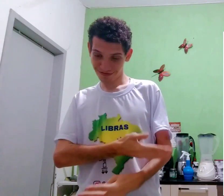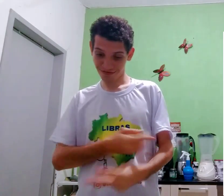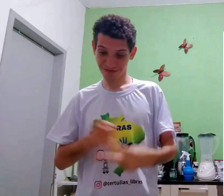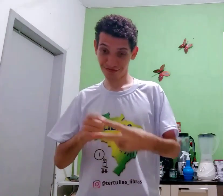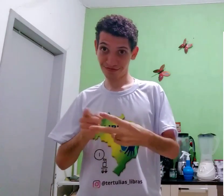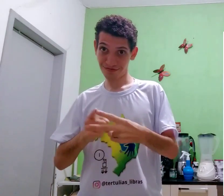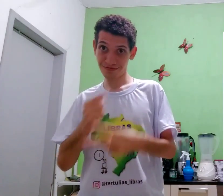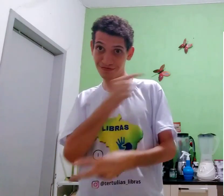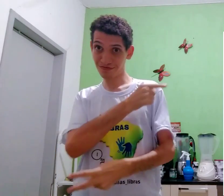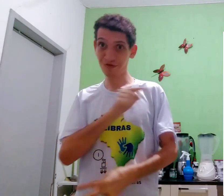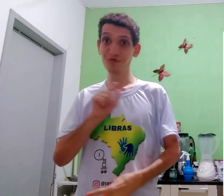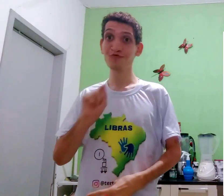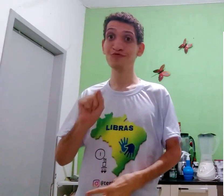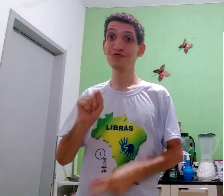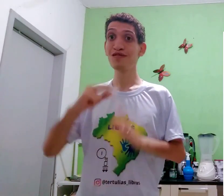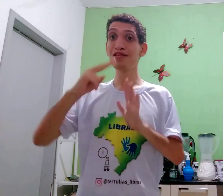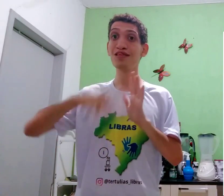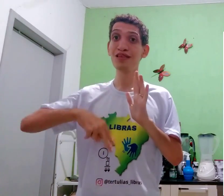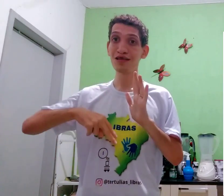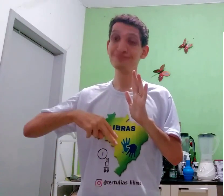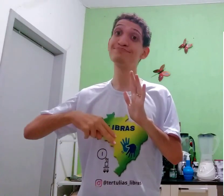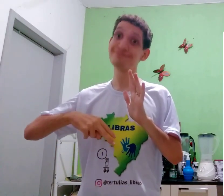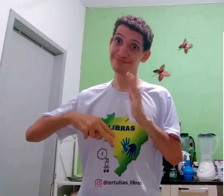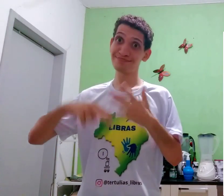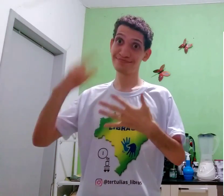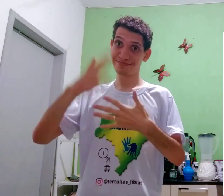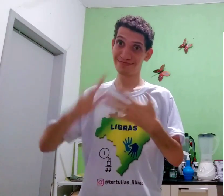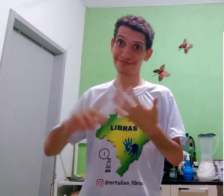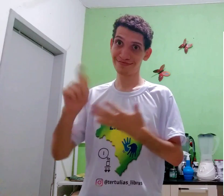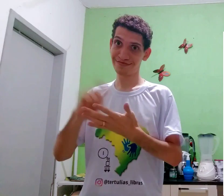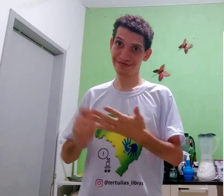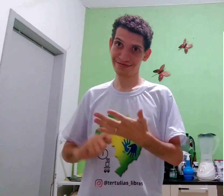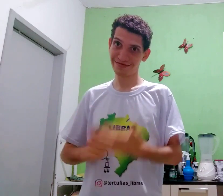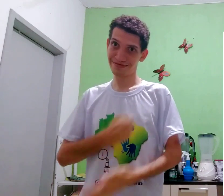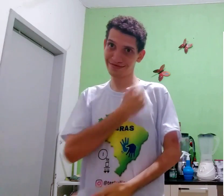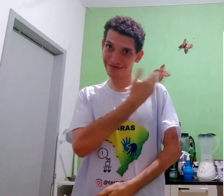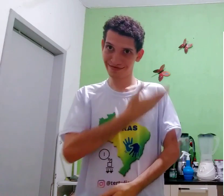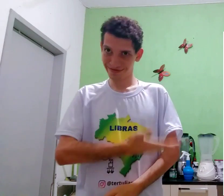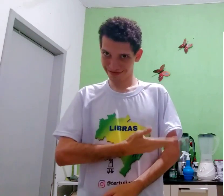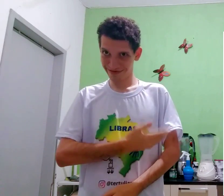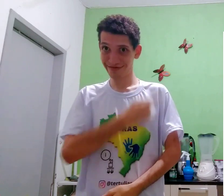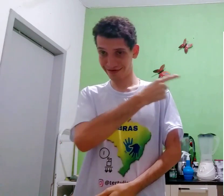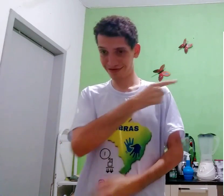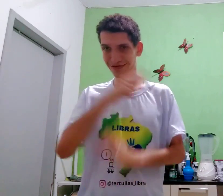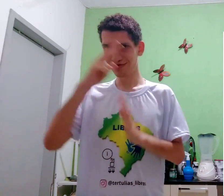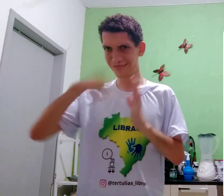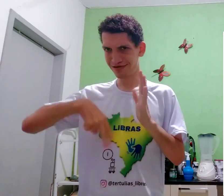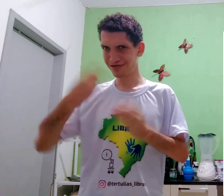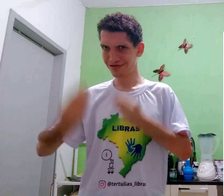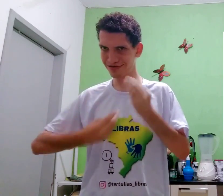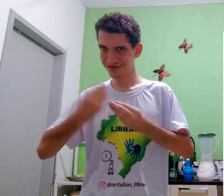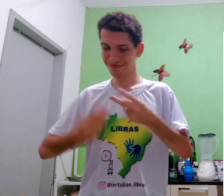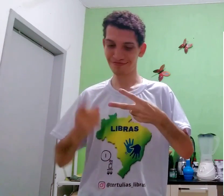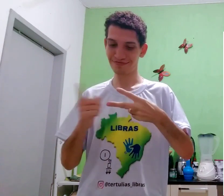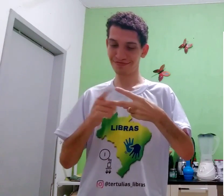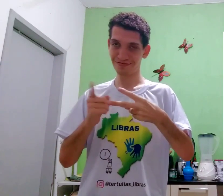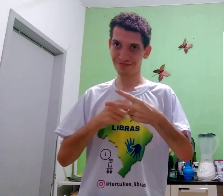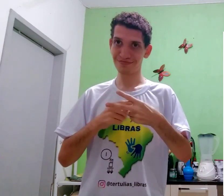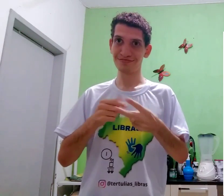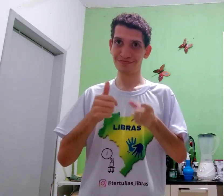essa, e segundo é essa. O primeiro, lê um, assim, livra de escrita, aqueles dois, lê um,